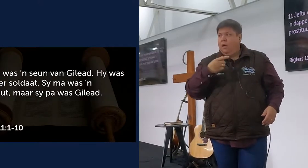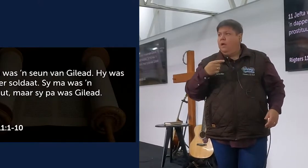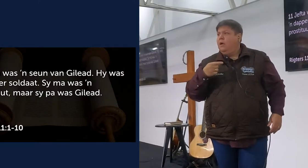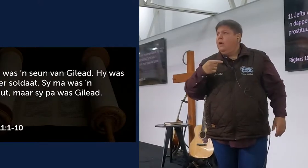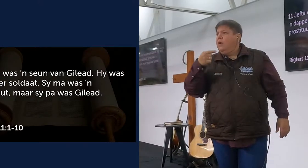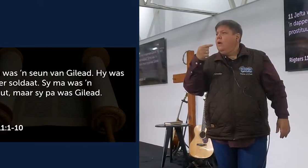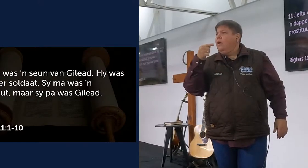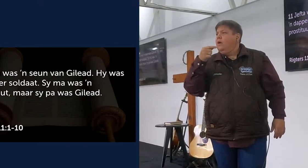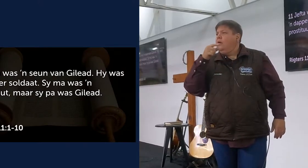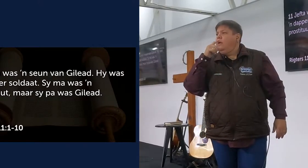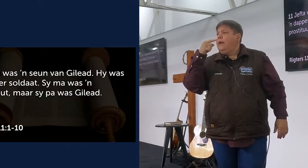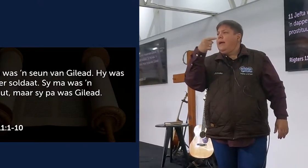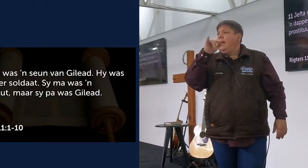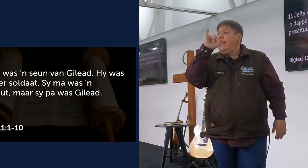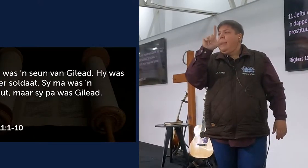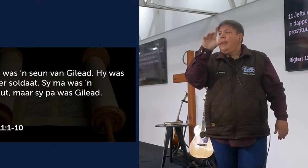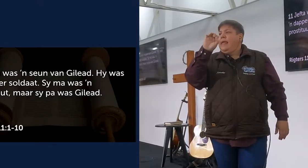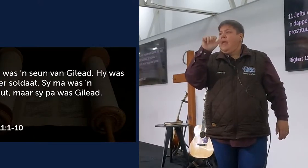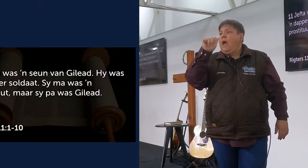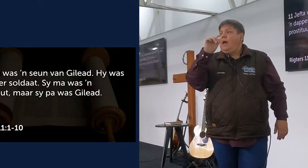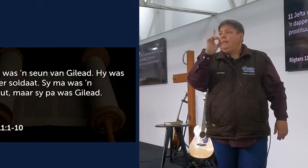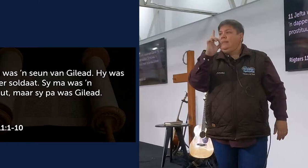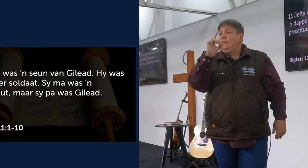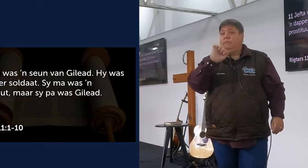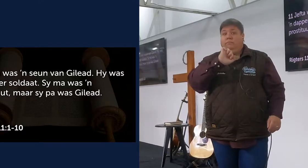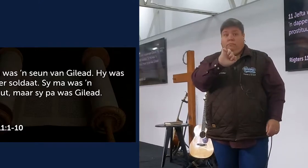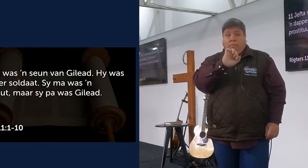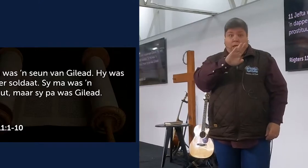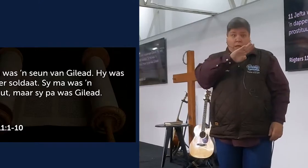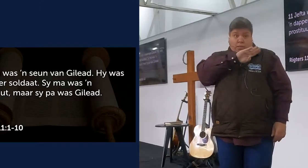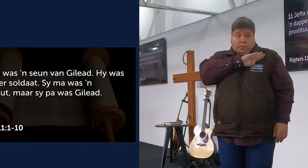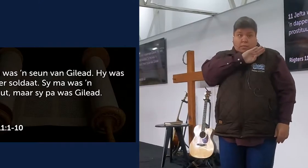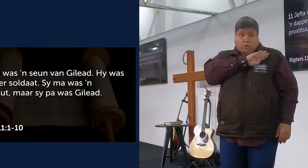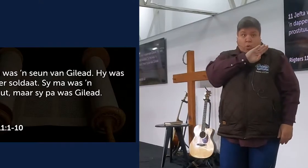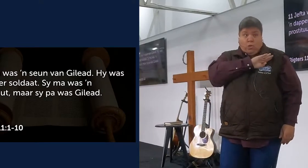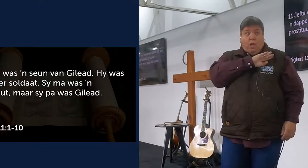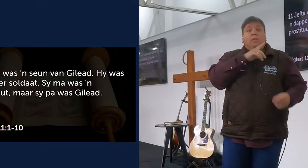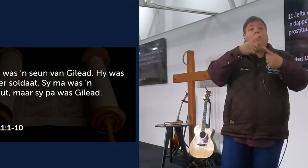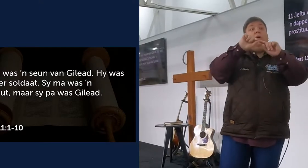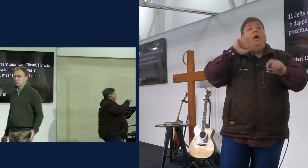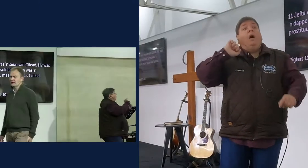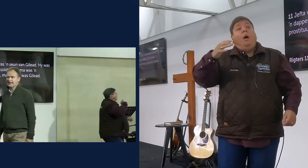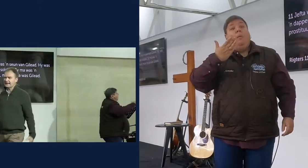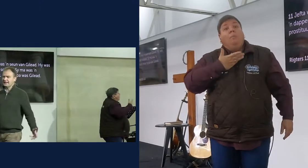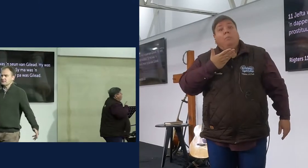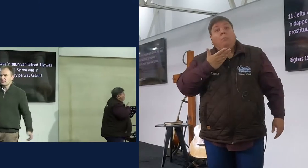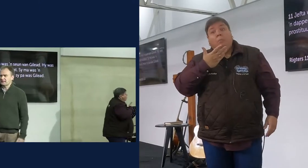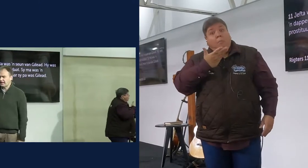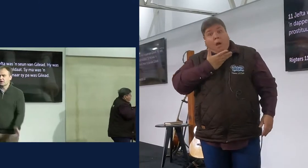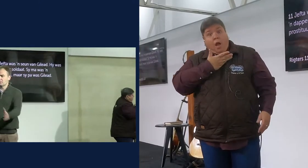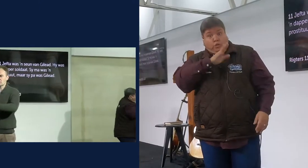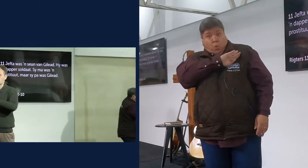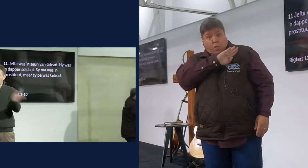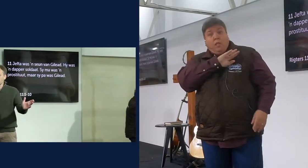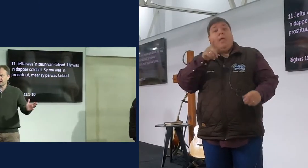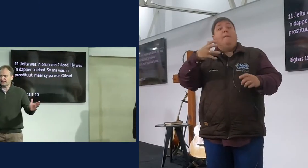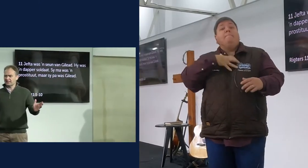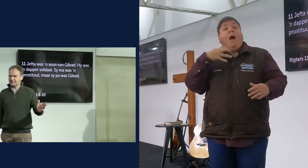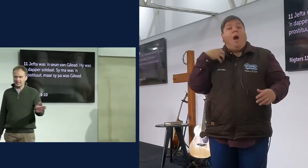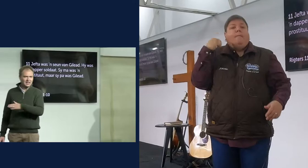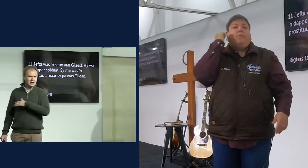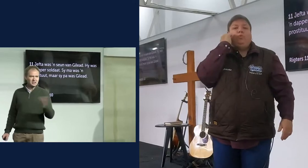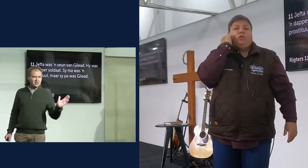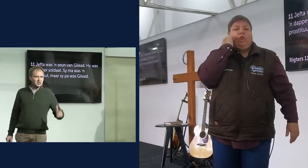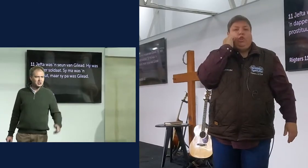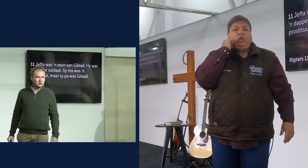hy was een dapper soldaat, sy ma was een prostituit, maar sy pa was Gilead, nou net daar, hoorde jy, ek kan net een preek, nee daar maak, ons hoek niks verder